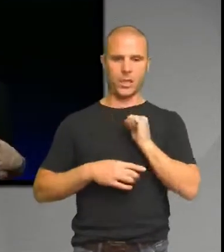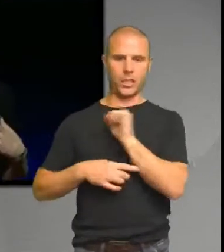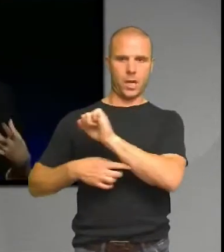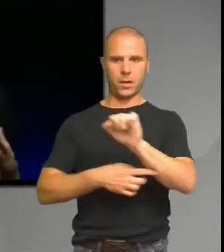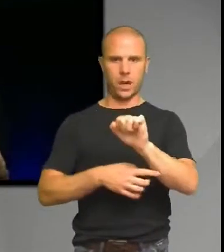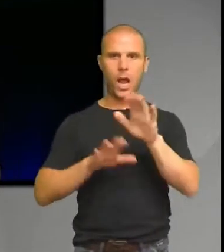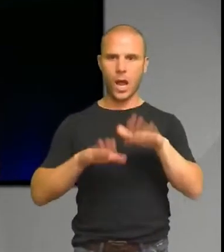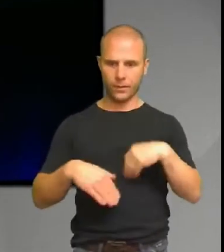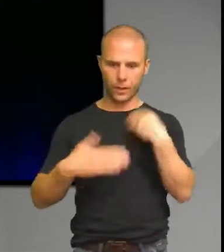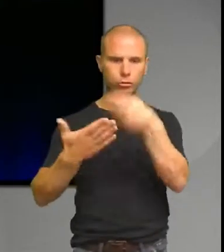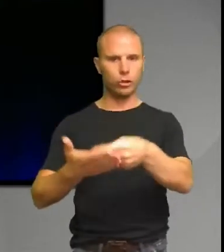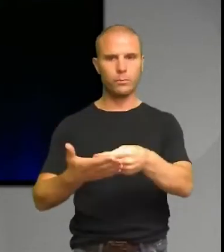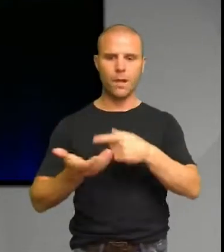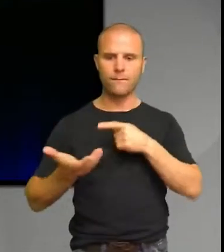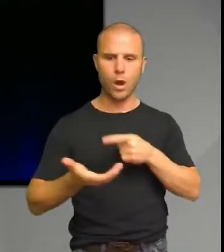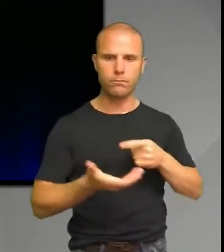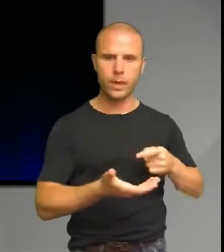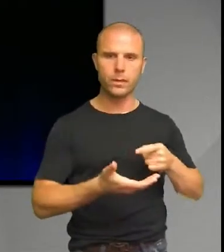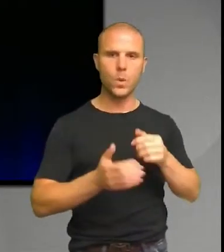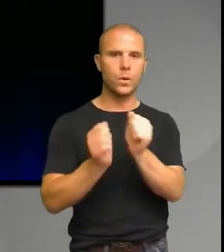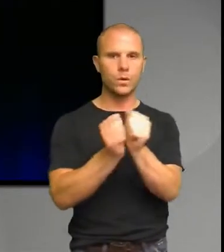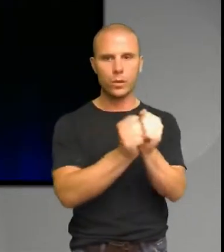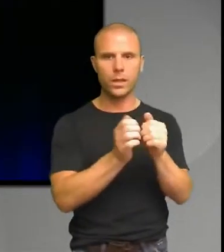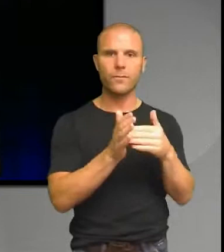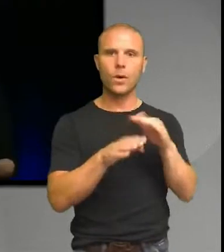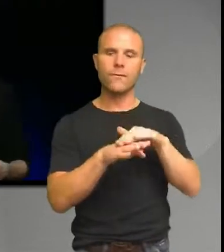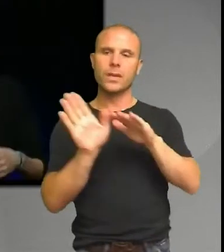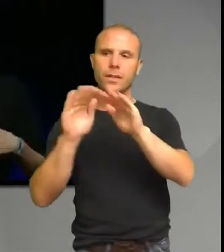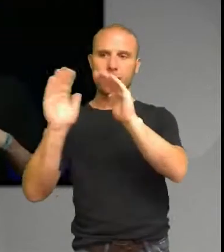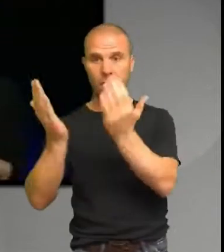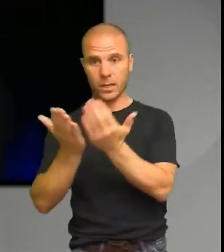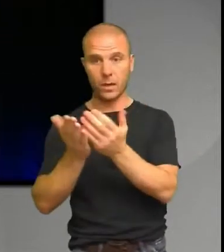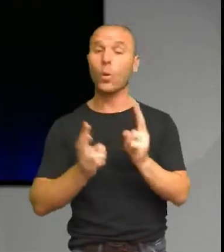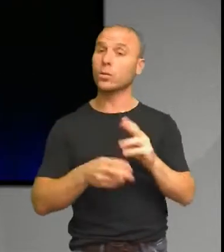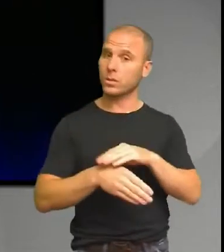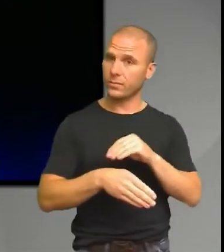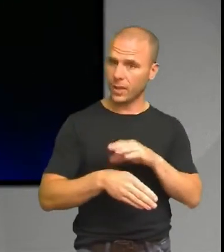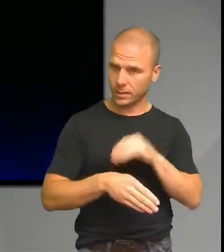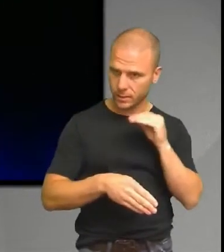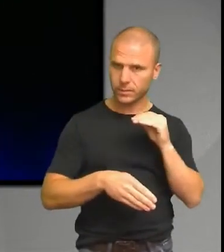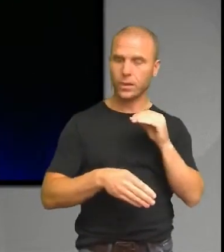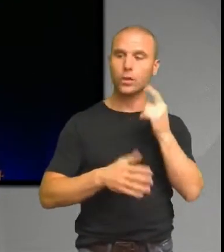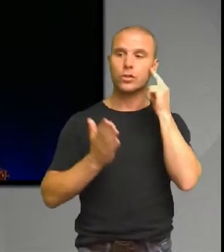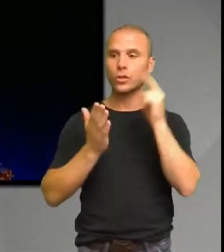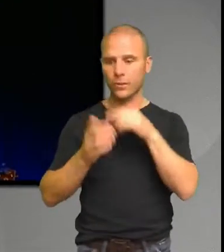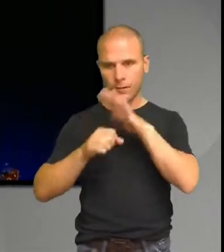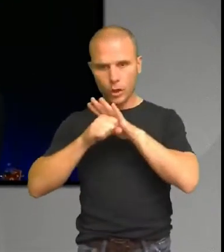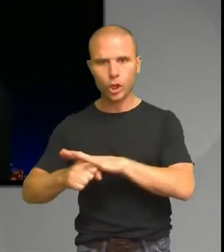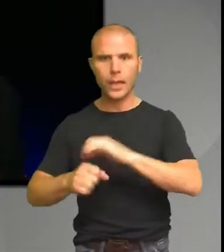vapenutrustning av västvärlden, Sverige inkluderat, och förtrycker sin befolkning. I andra områden handlar det om